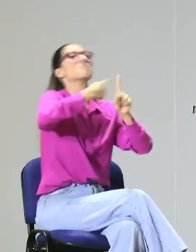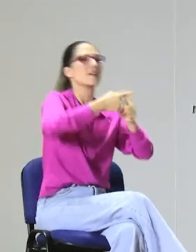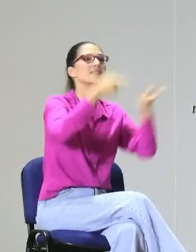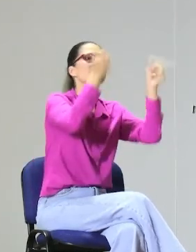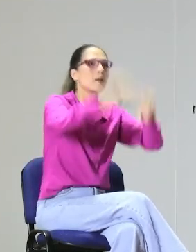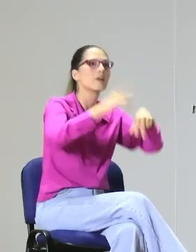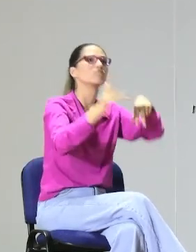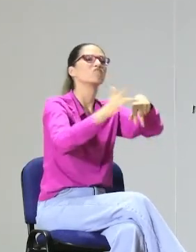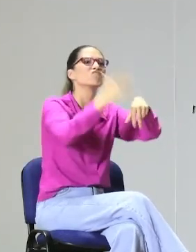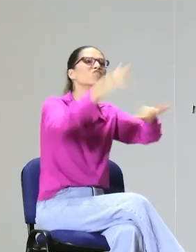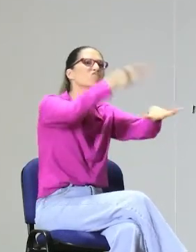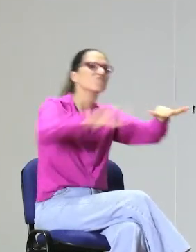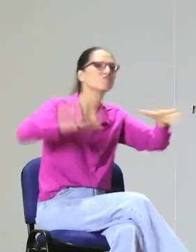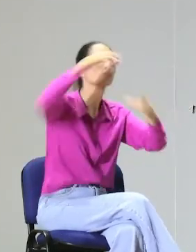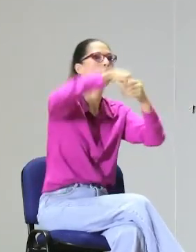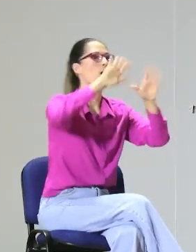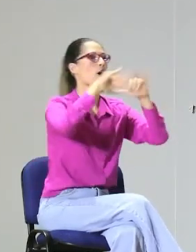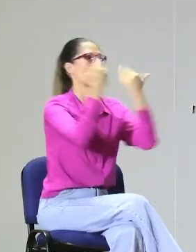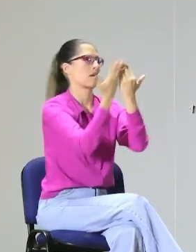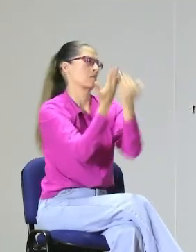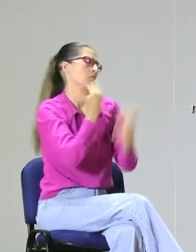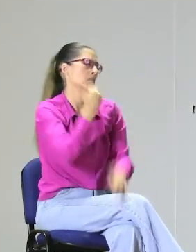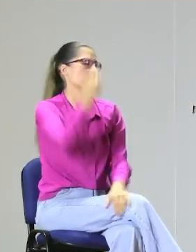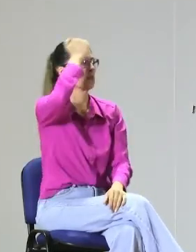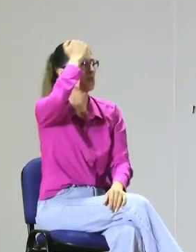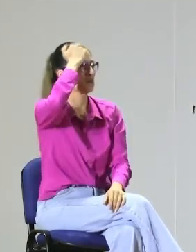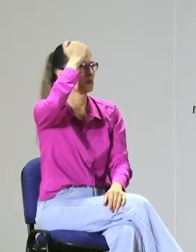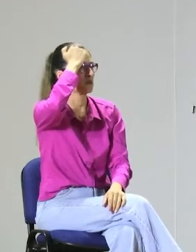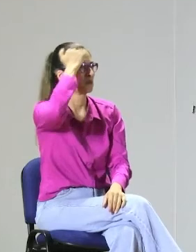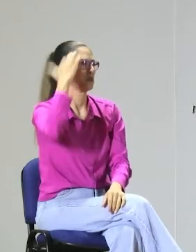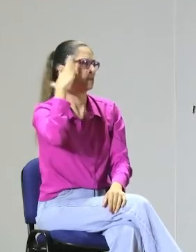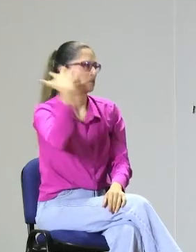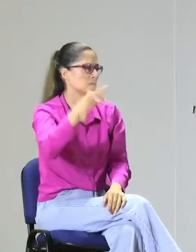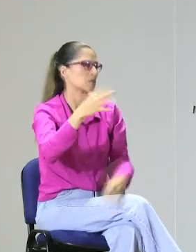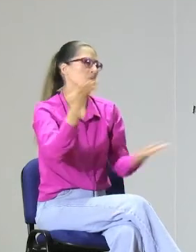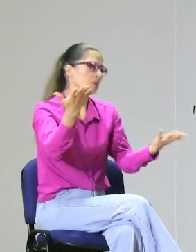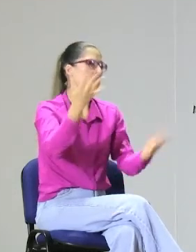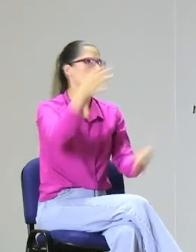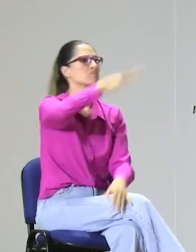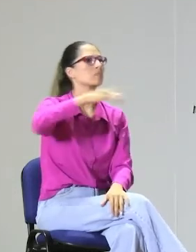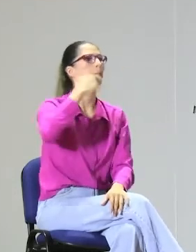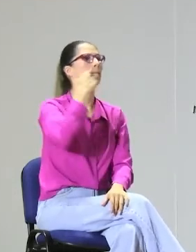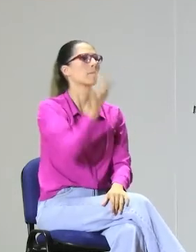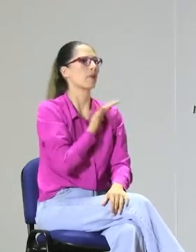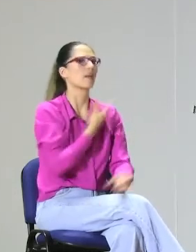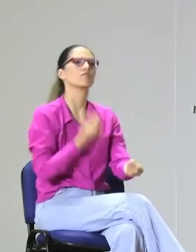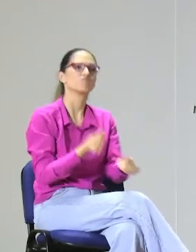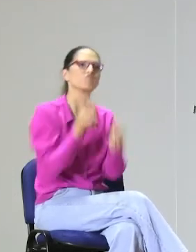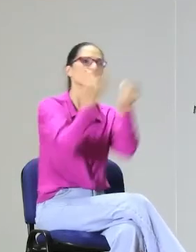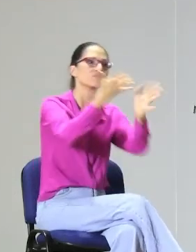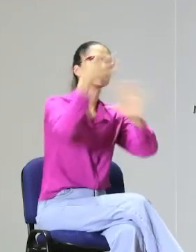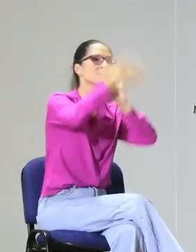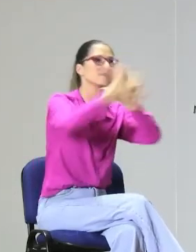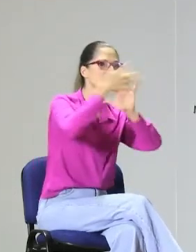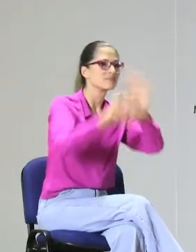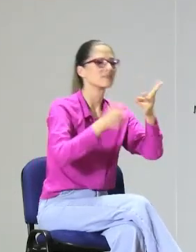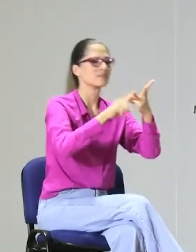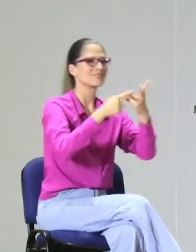esto fomenta la adquisición de nuestros niños, así como que motiva la participación de nuestros estudiantes,